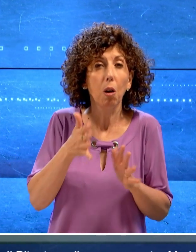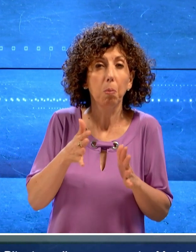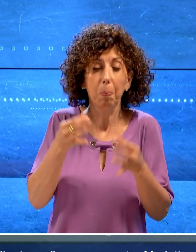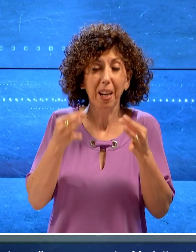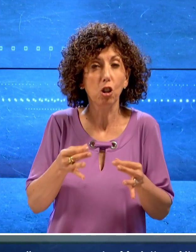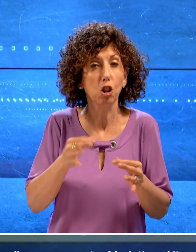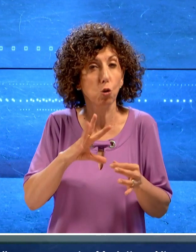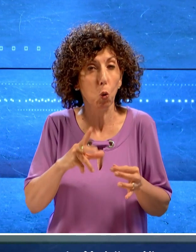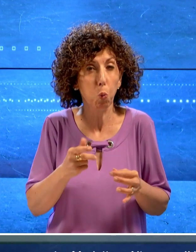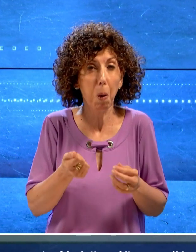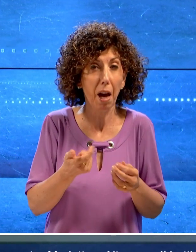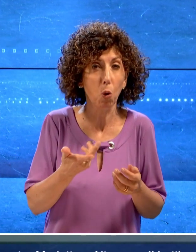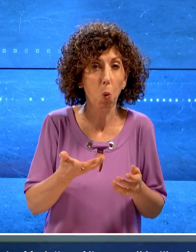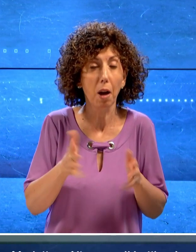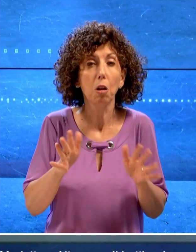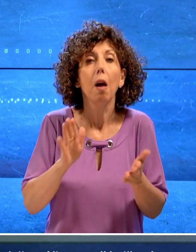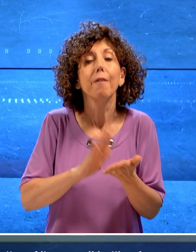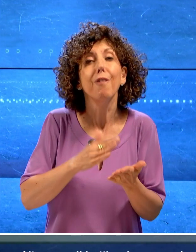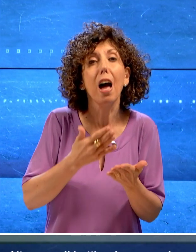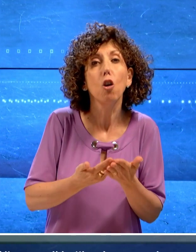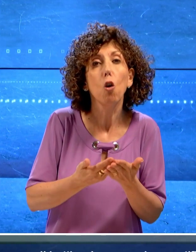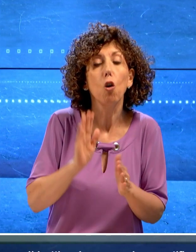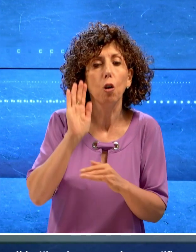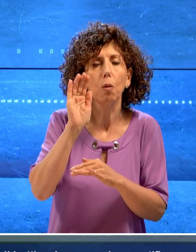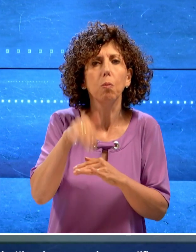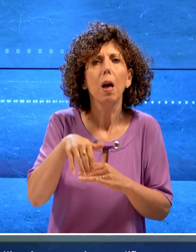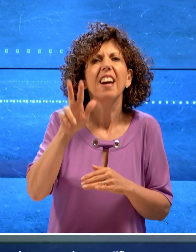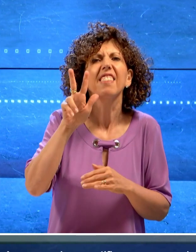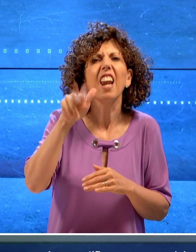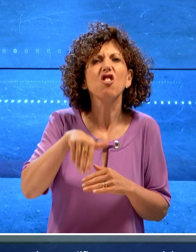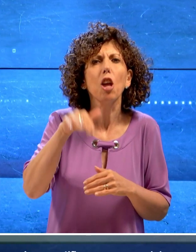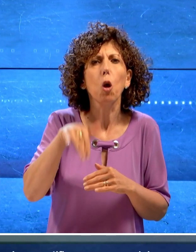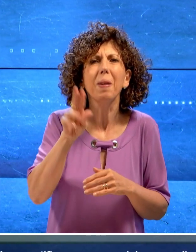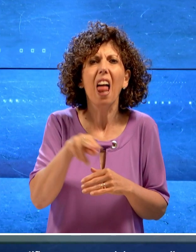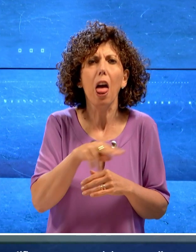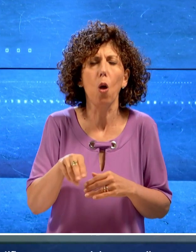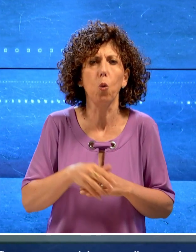precisione ma il valore supererebbe i 300 mila euro